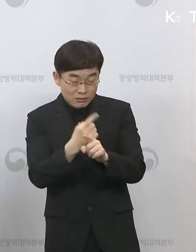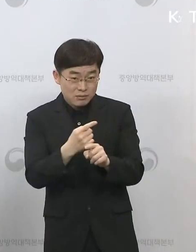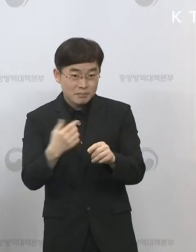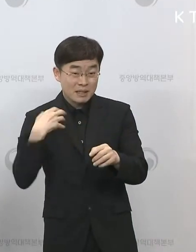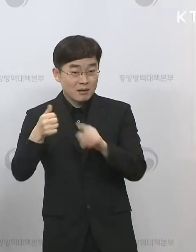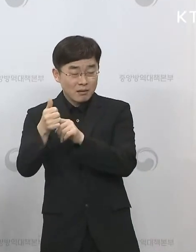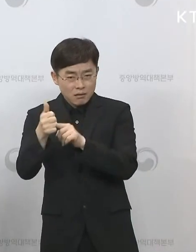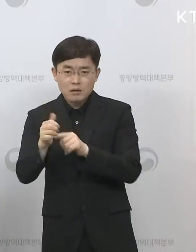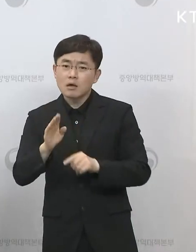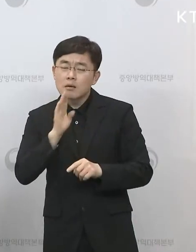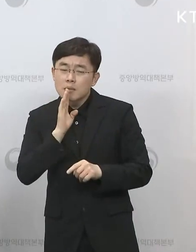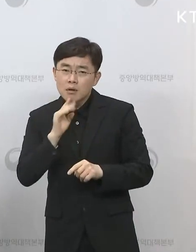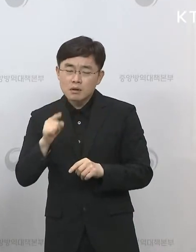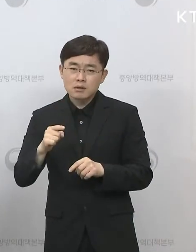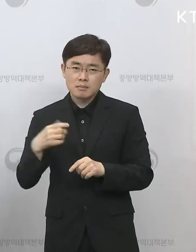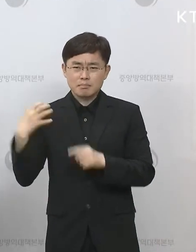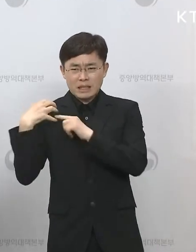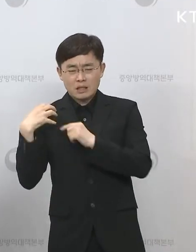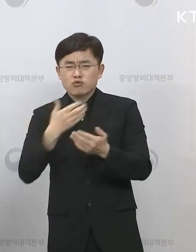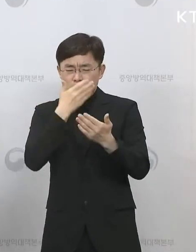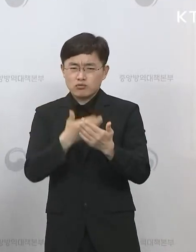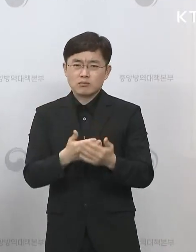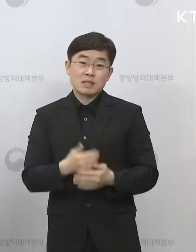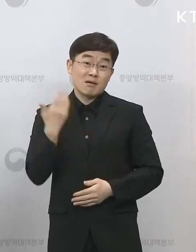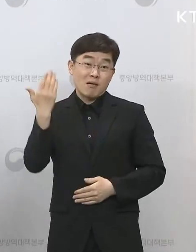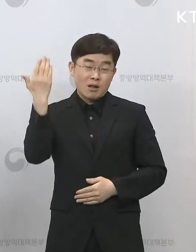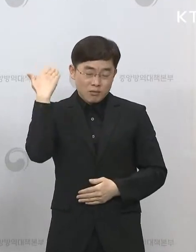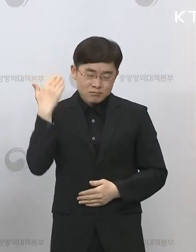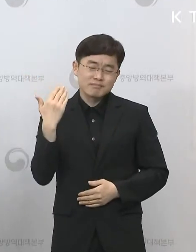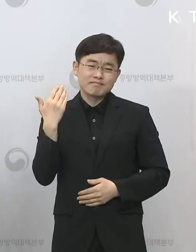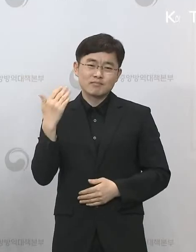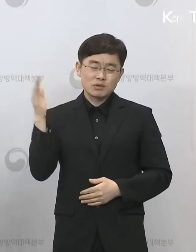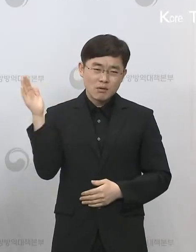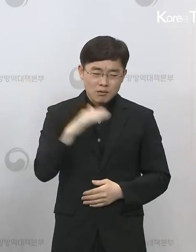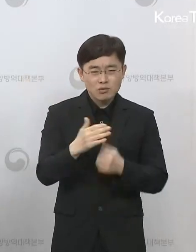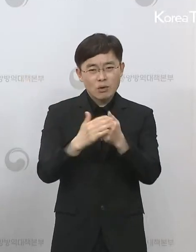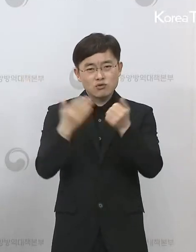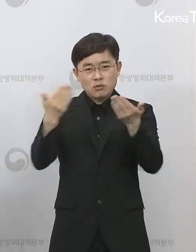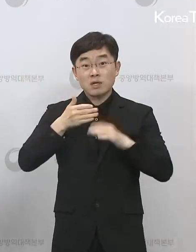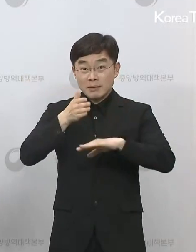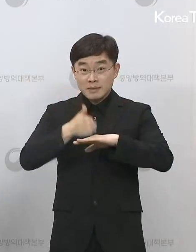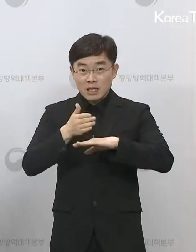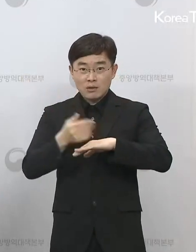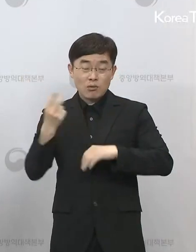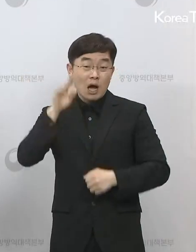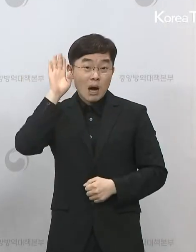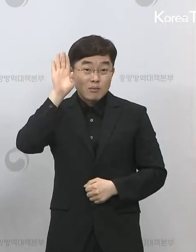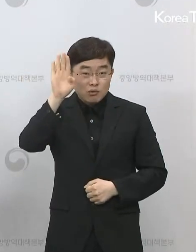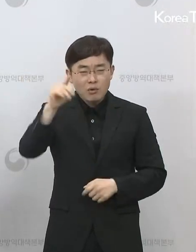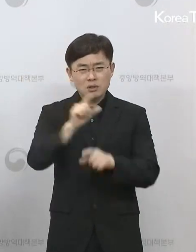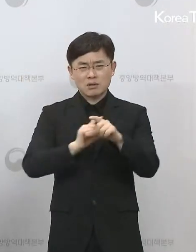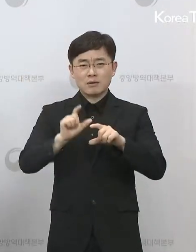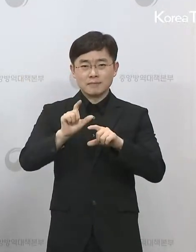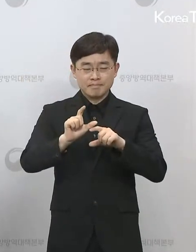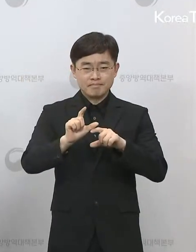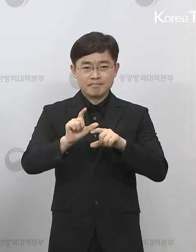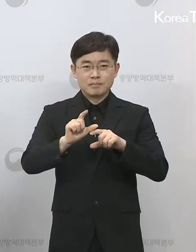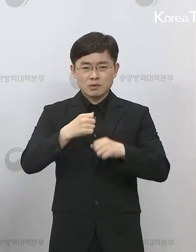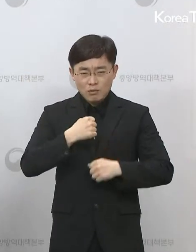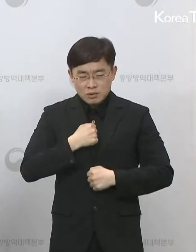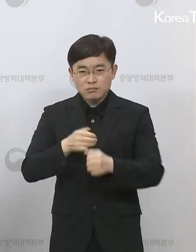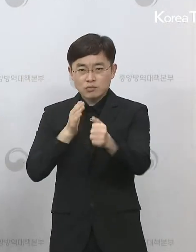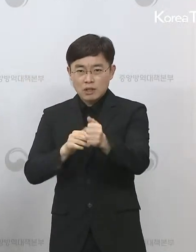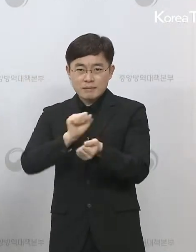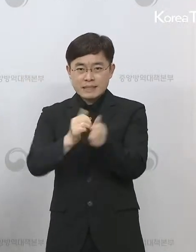크신 분들입니다. 그동안에도 열심히 참여해 주신 것에 감사드리며 앞으로는 좀 더 방역 지침의 모범을